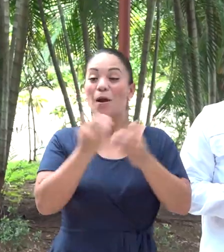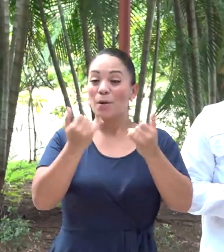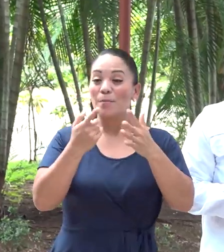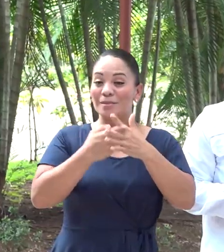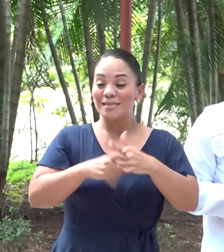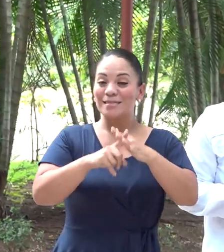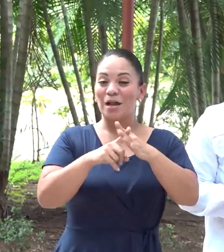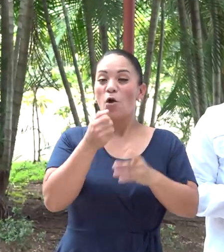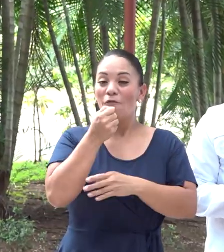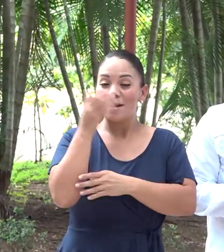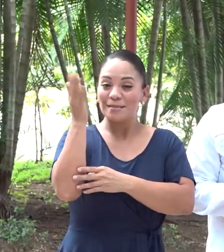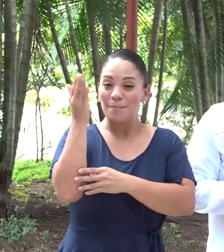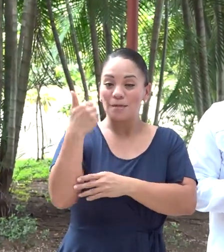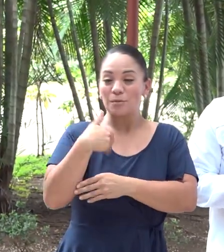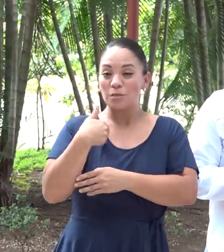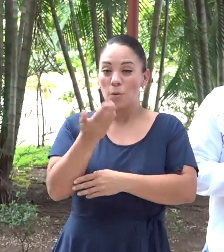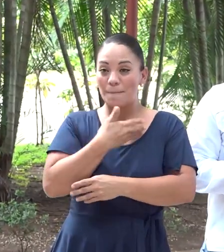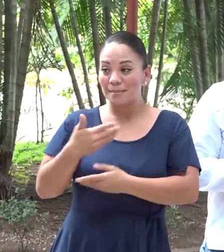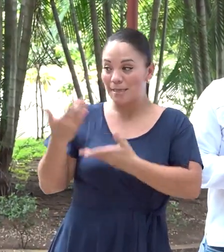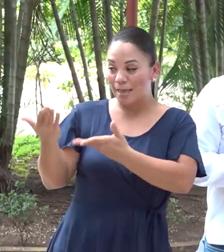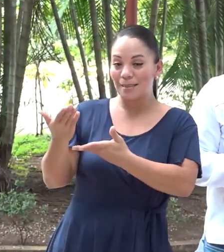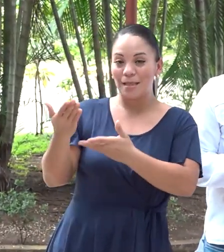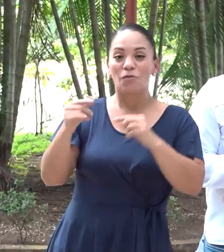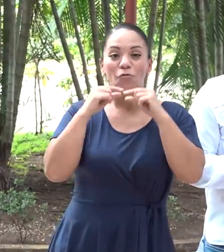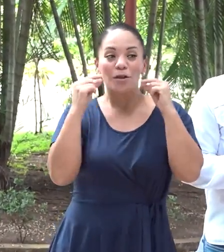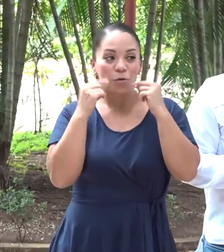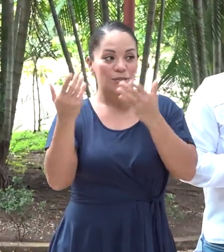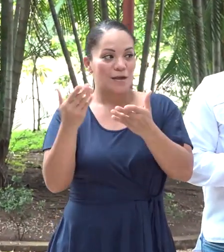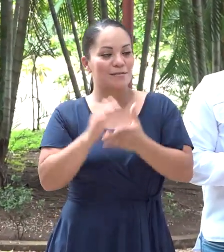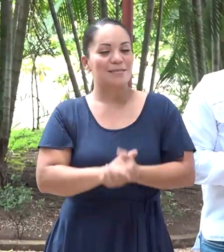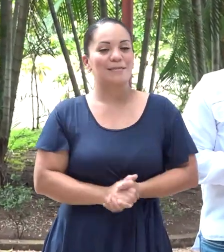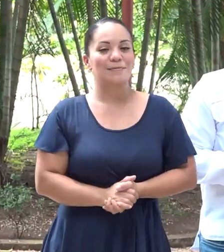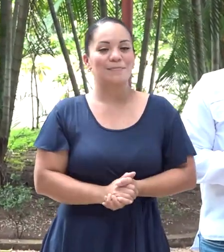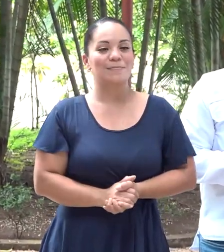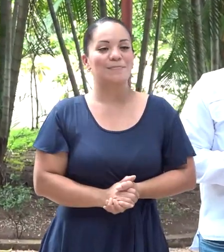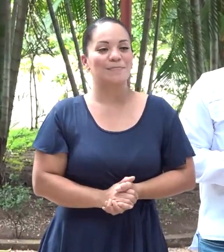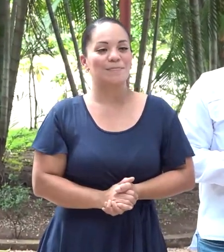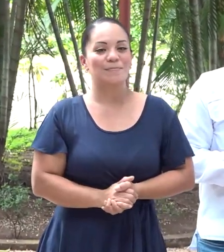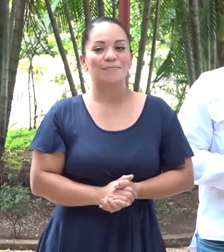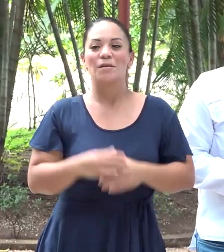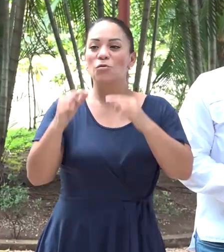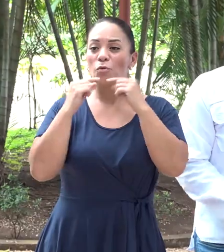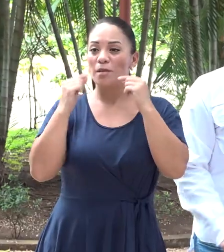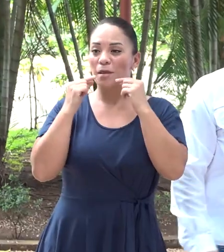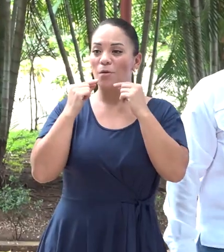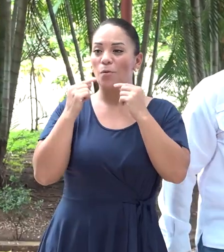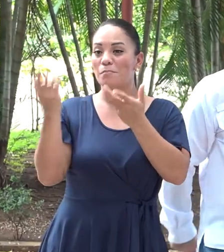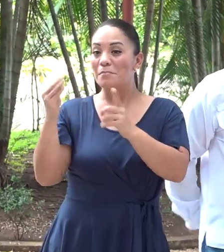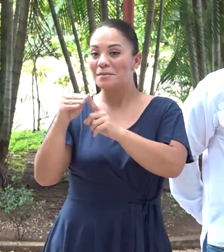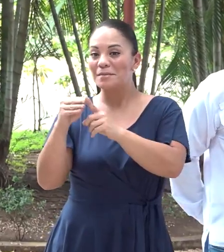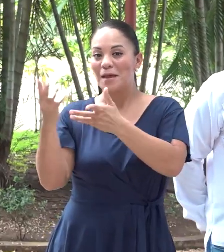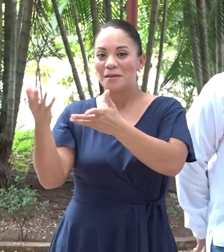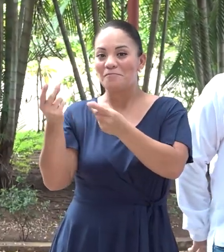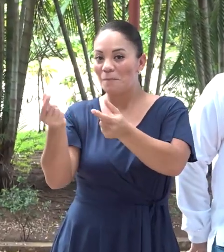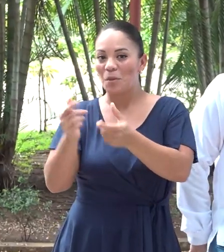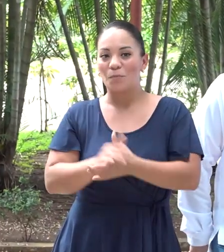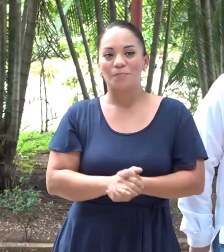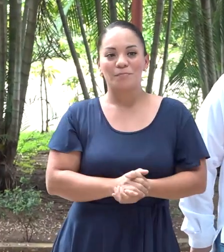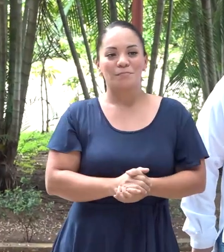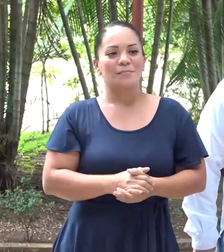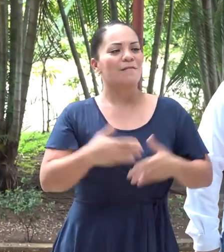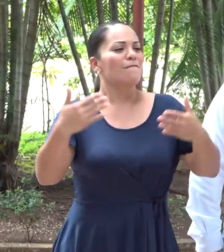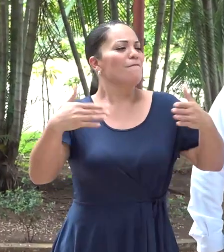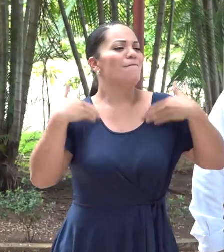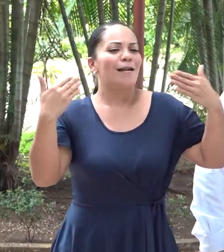Inicio la conferencia de prensa con el señor Presidente de la República, Rodrigo Chávez Robles. Don Rodrigo, si gusta puede darnos un mensaje, rápido. No,